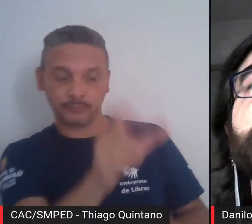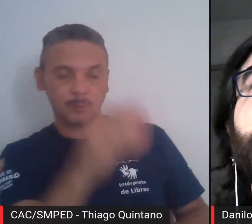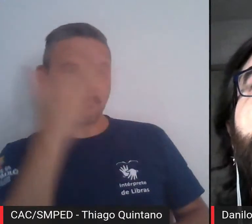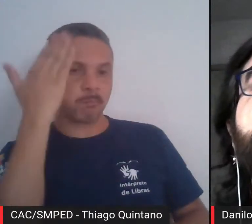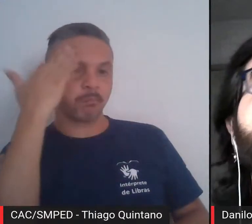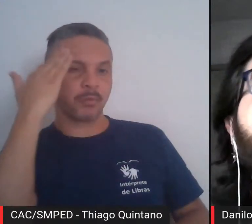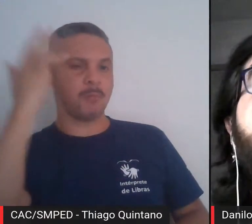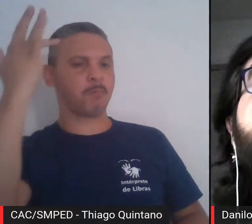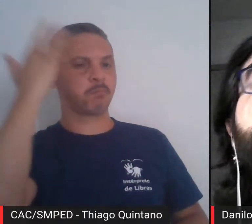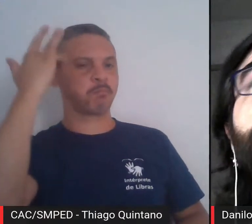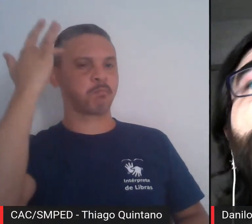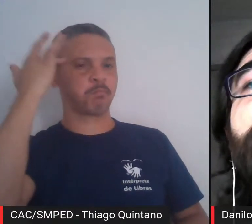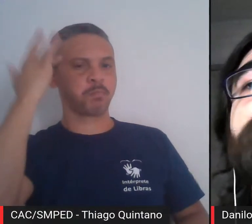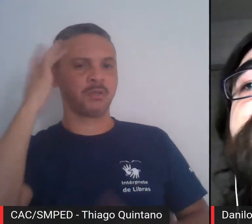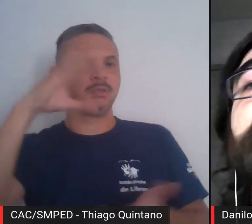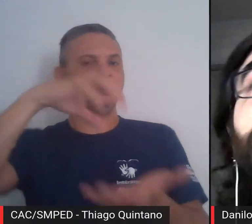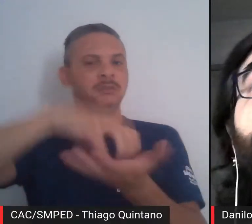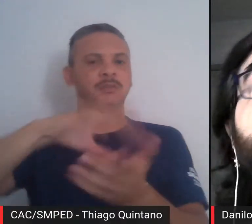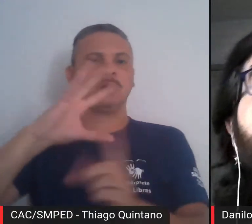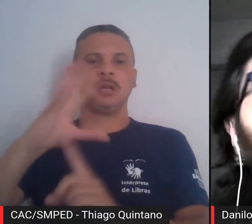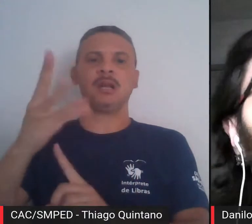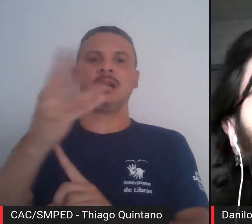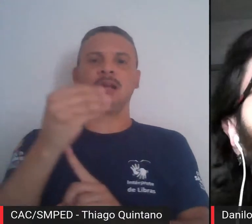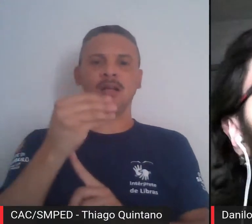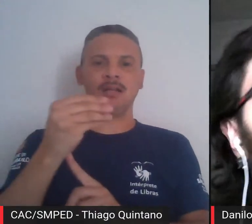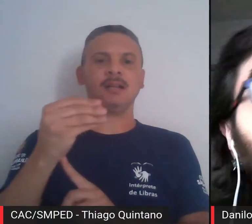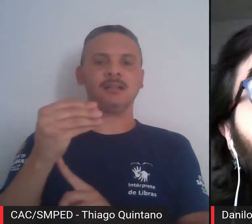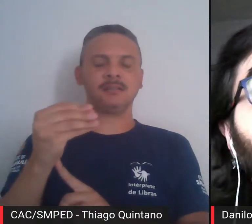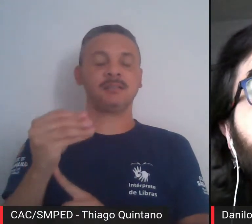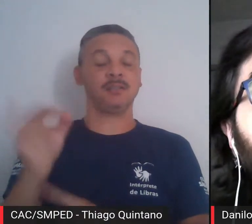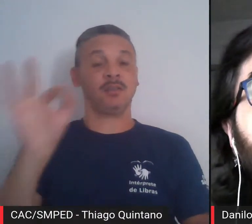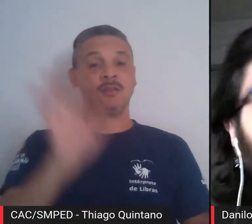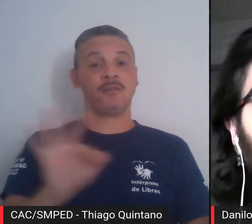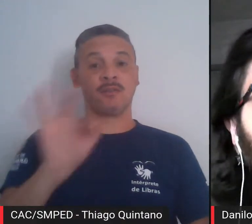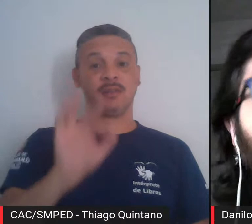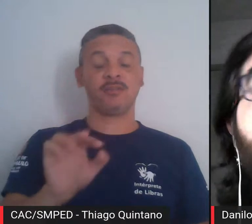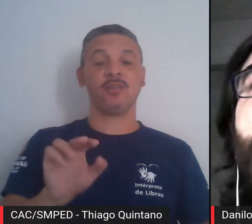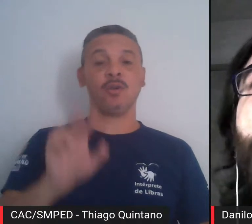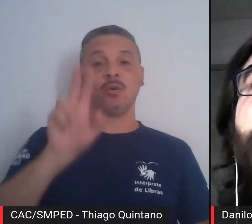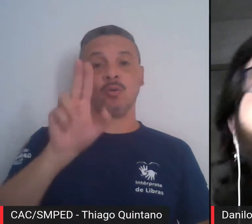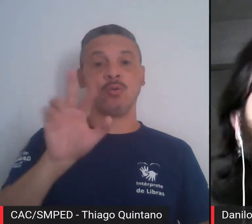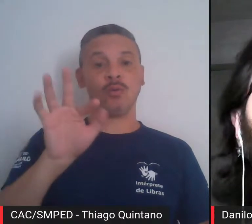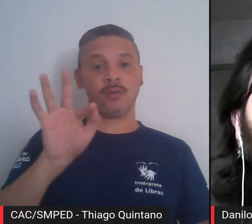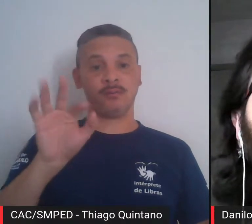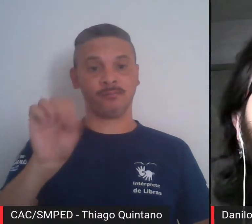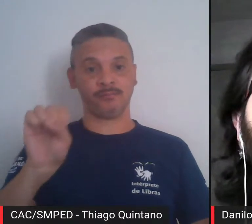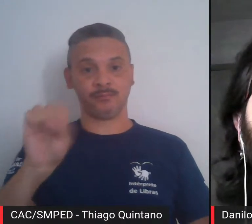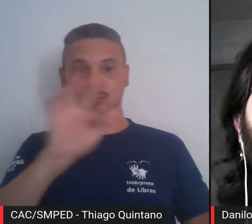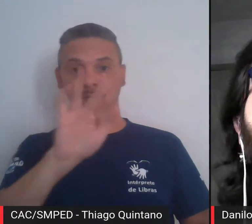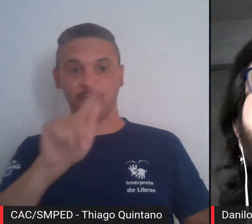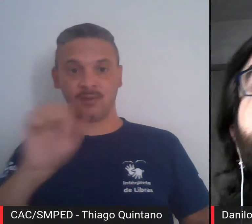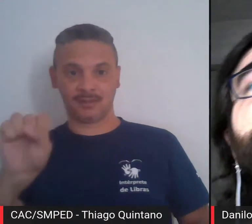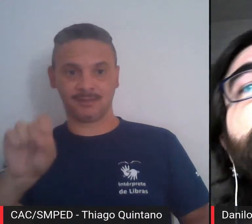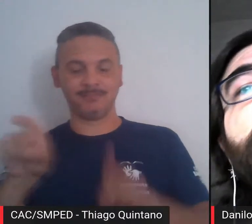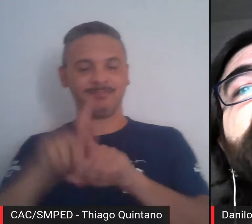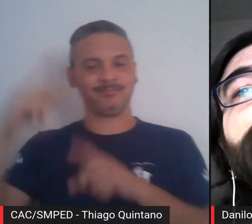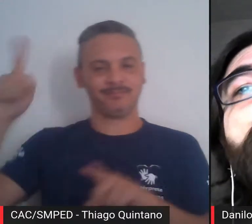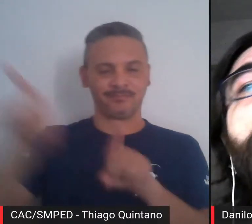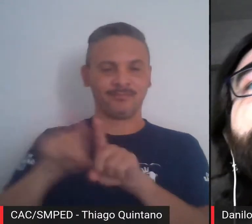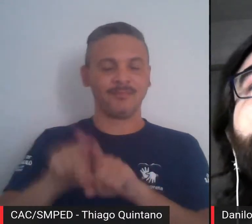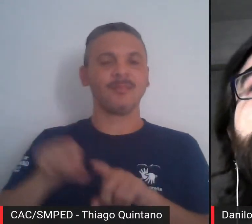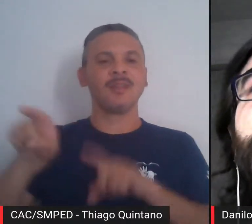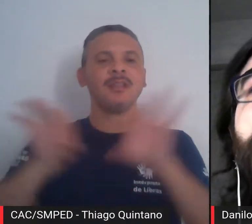nas áreas em artes, pela Universidade Federal do Rio Grande do Sul, em 2016. Assinou a curadoria geral da